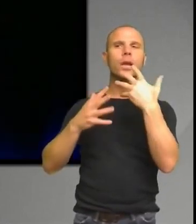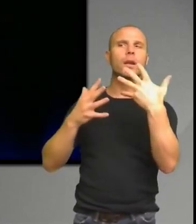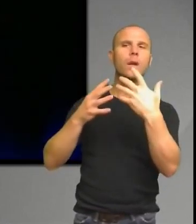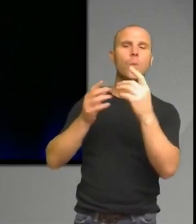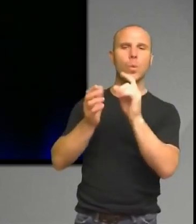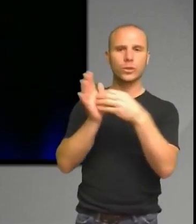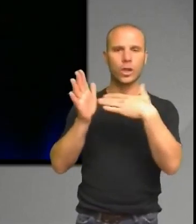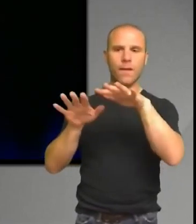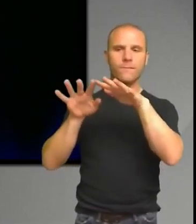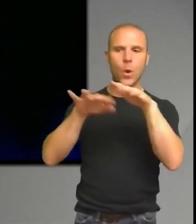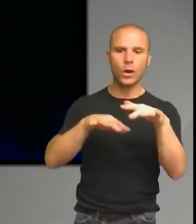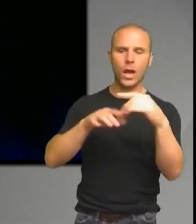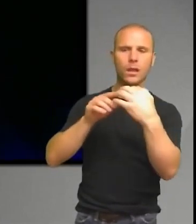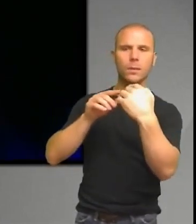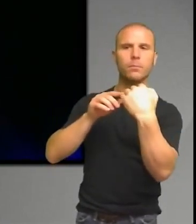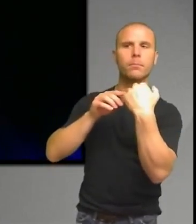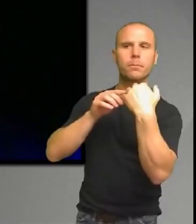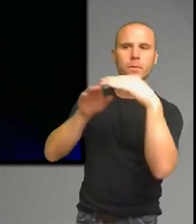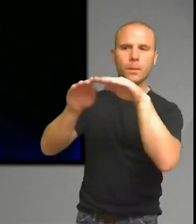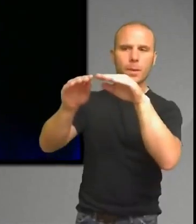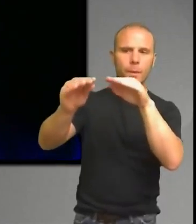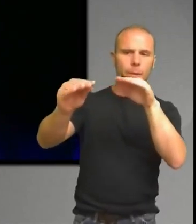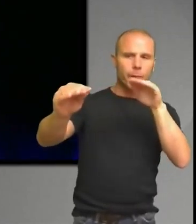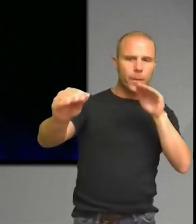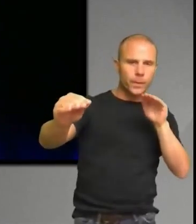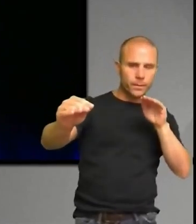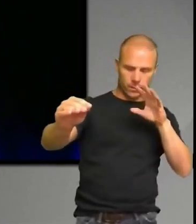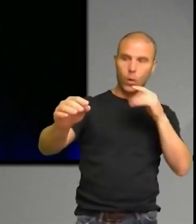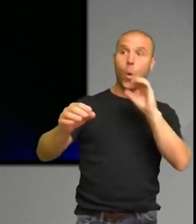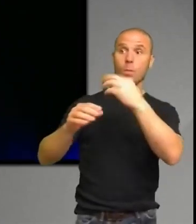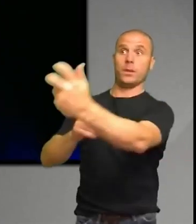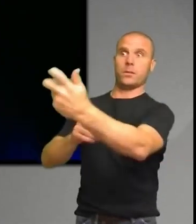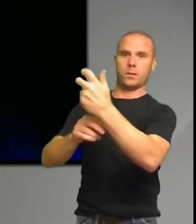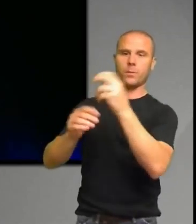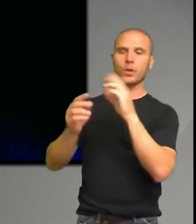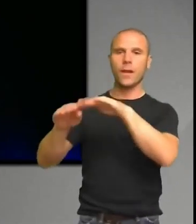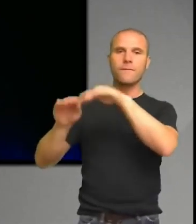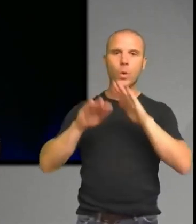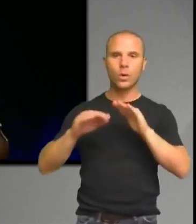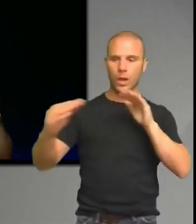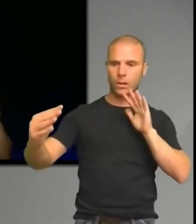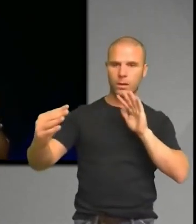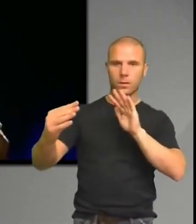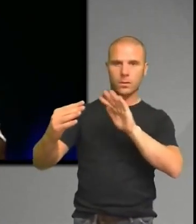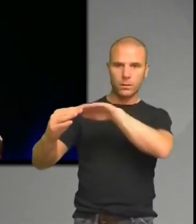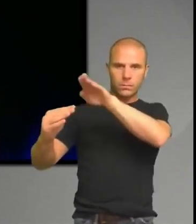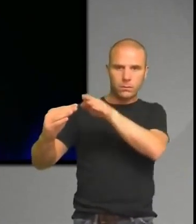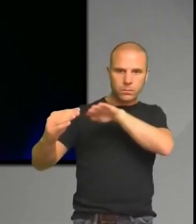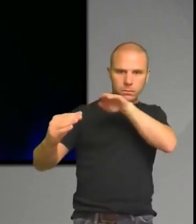blir ljuset lite blåare för att vågorna trycks ihop. Och de upptäckte en stjärna vars ljus varierade från lite blåare